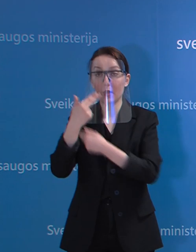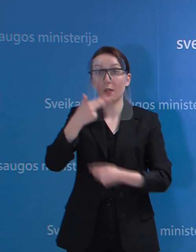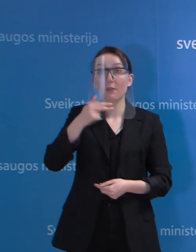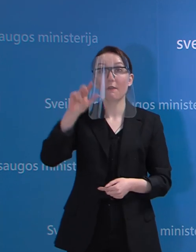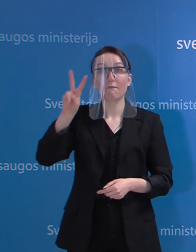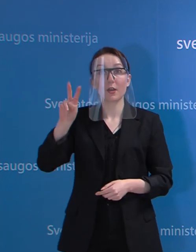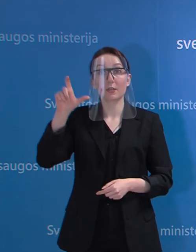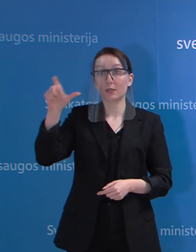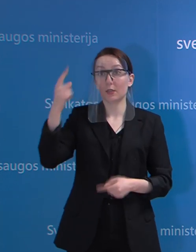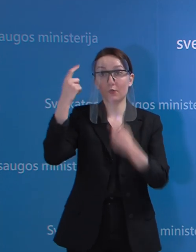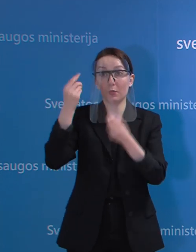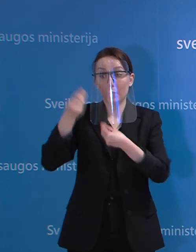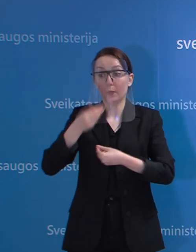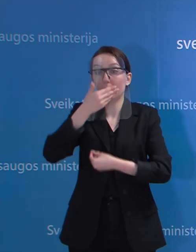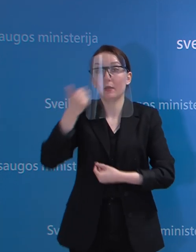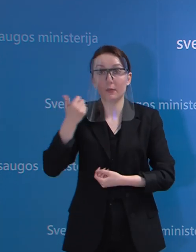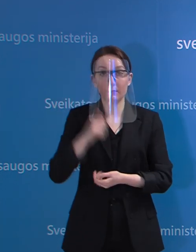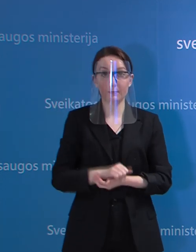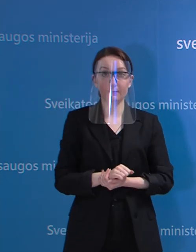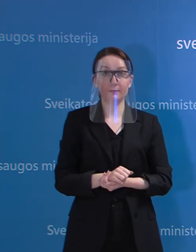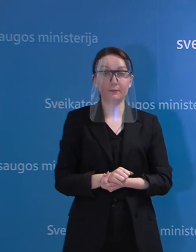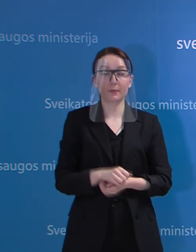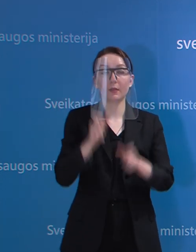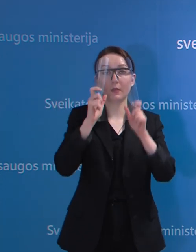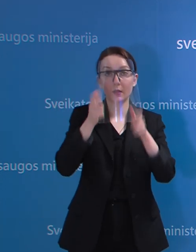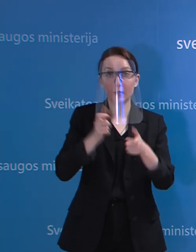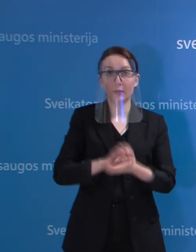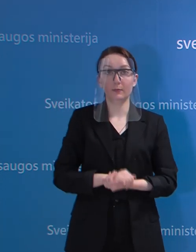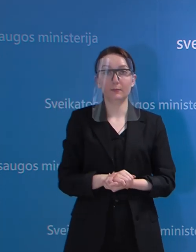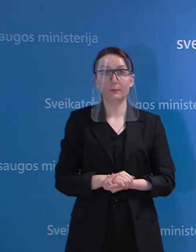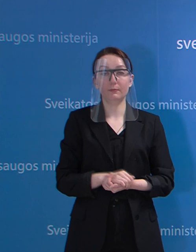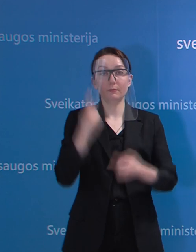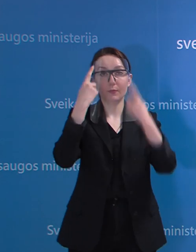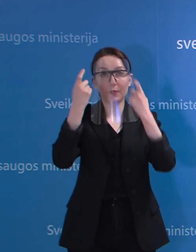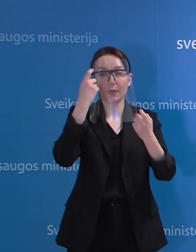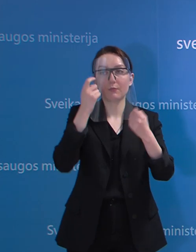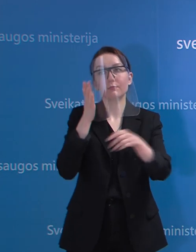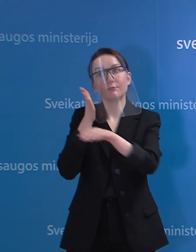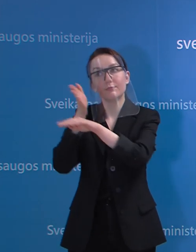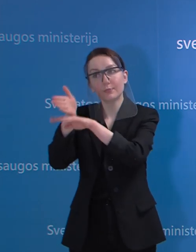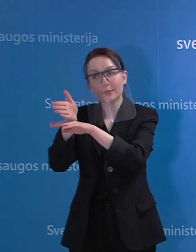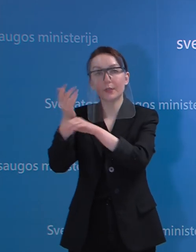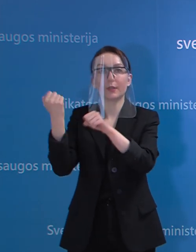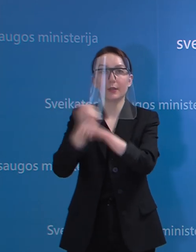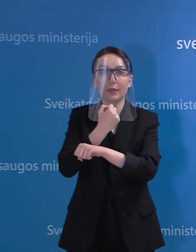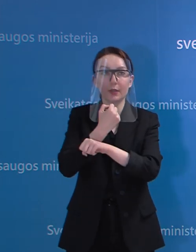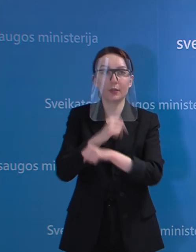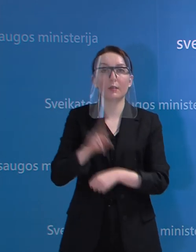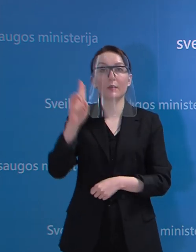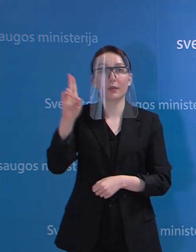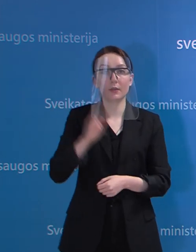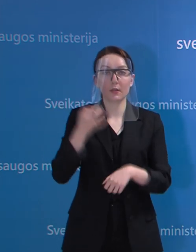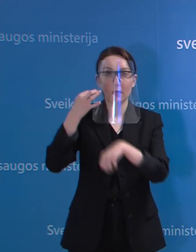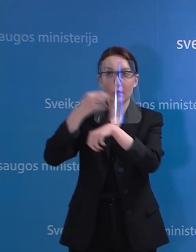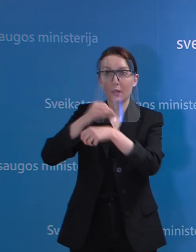informacijos neturi. Tai kaip ir sakiau, reikėtų šitos informacijos kreiptis į tuos, kurie